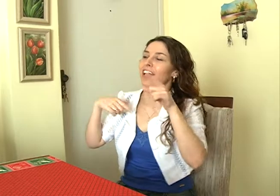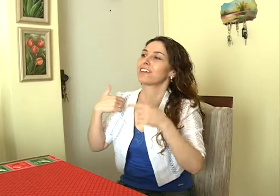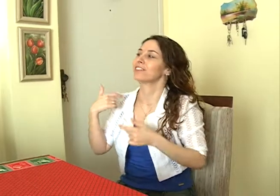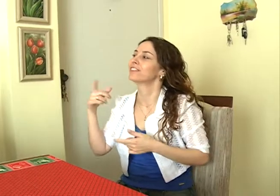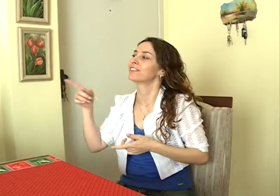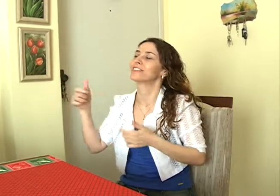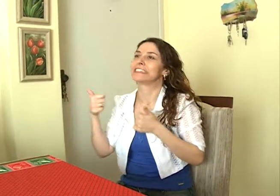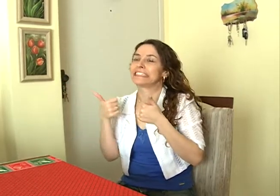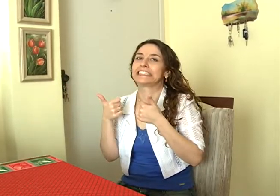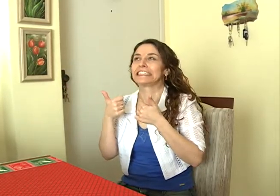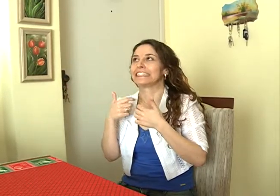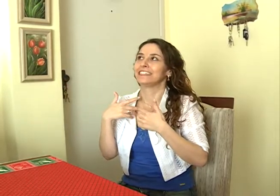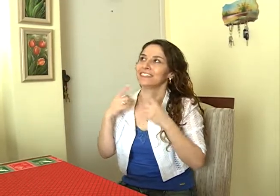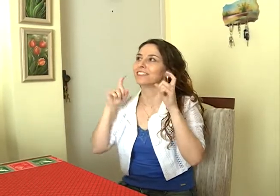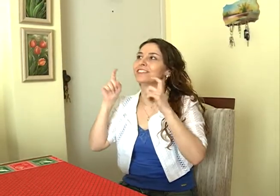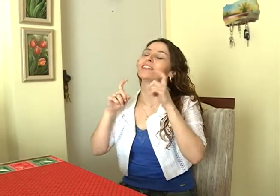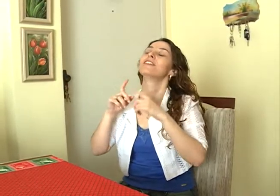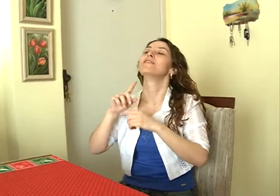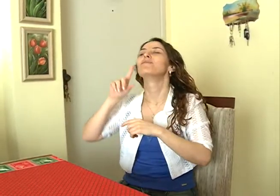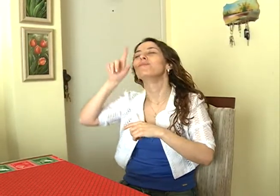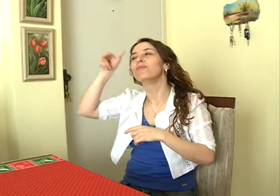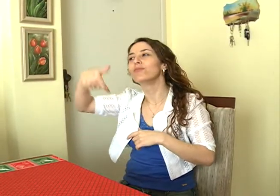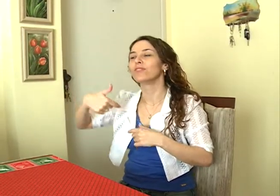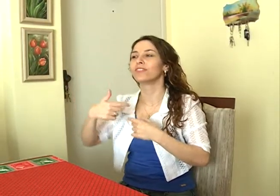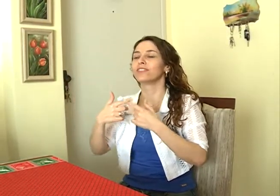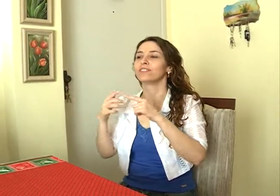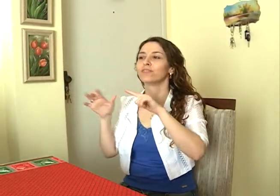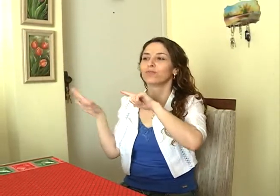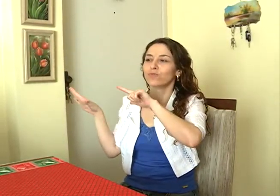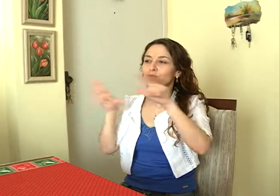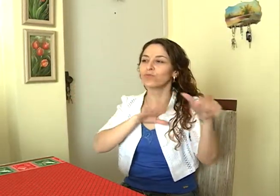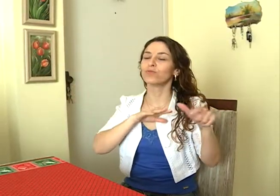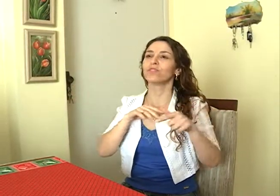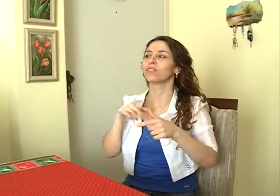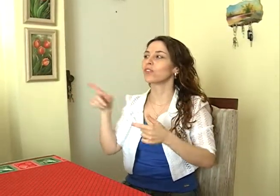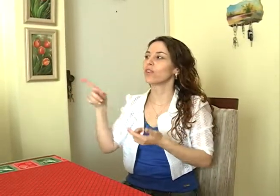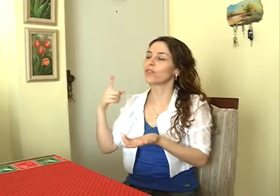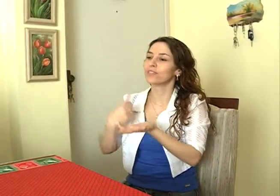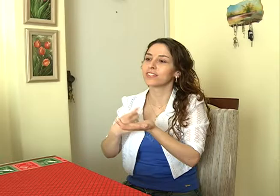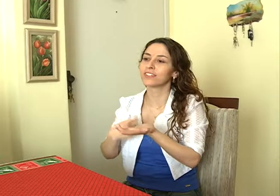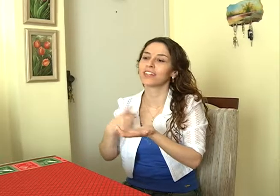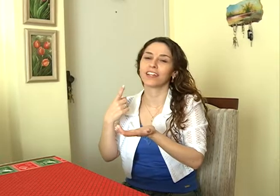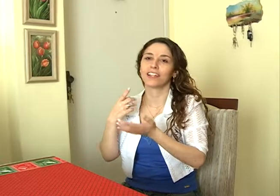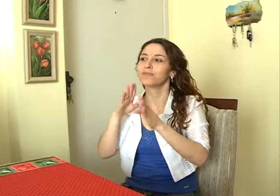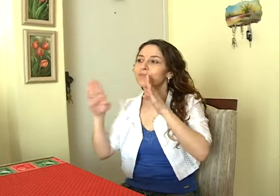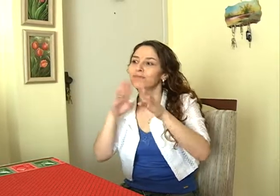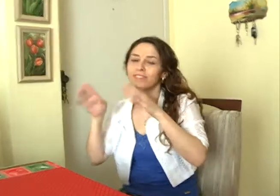faciais. Depois de uma semana, pelo Facebook a gente combinou de se encontrar.